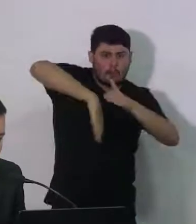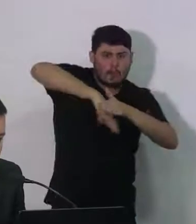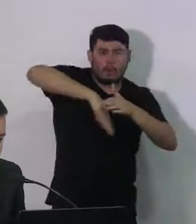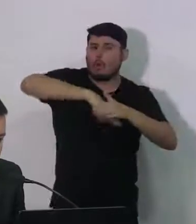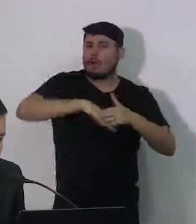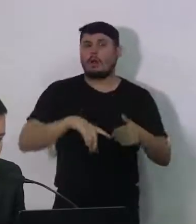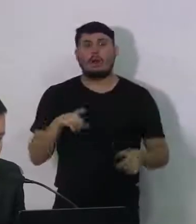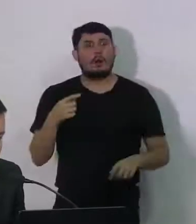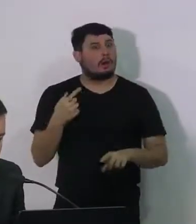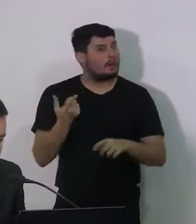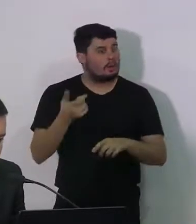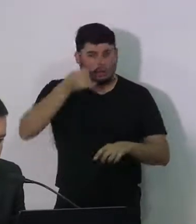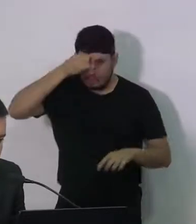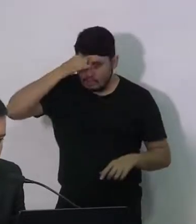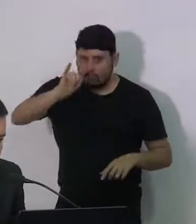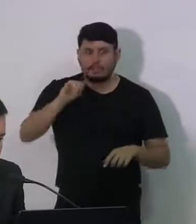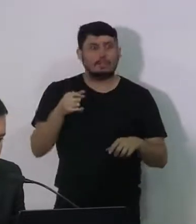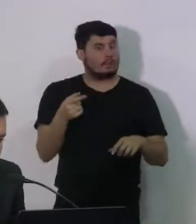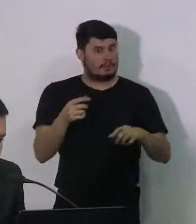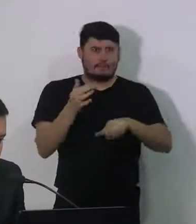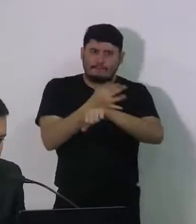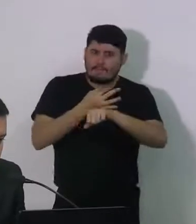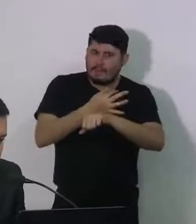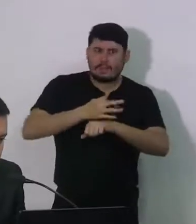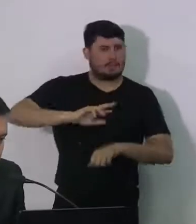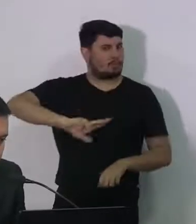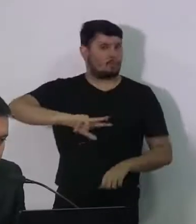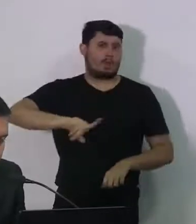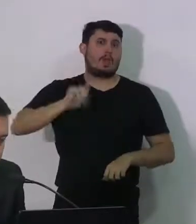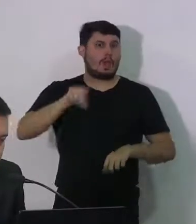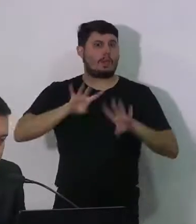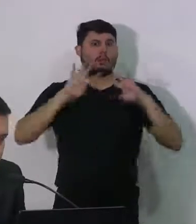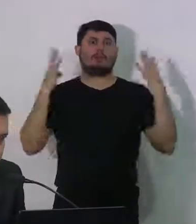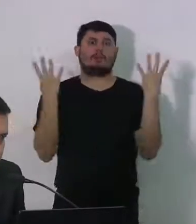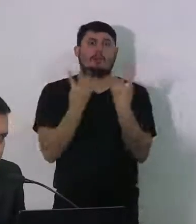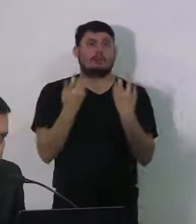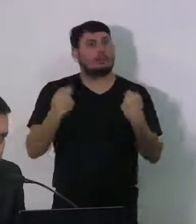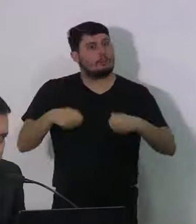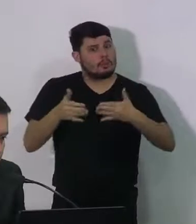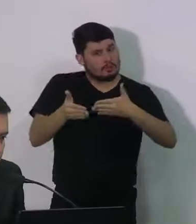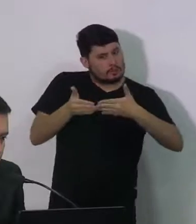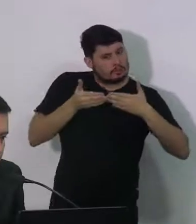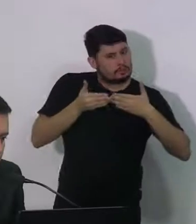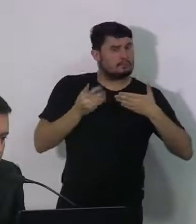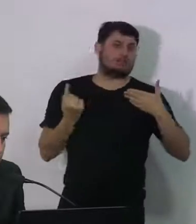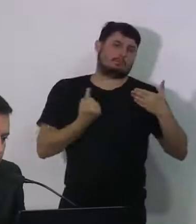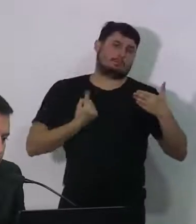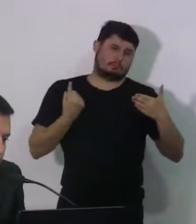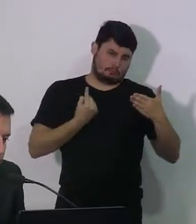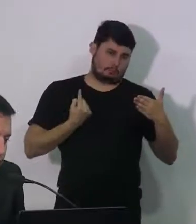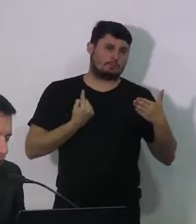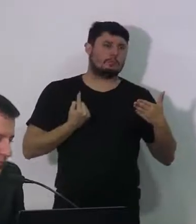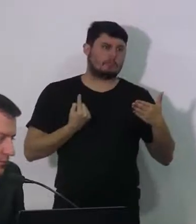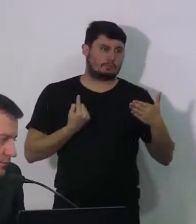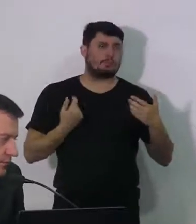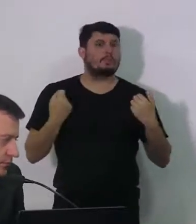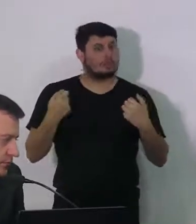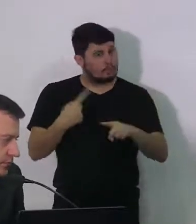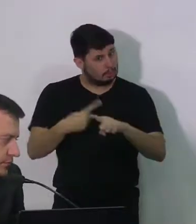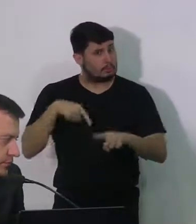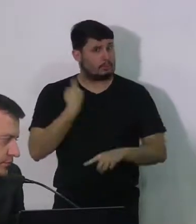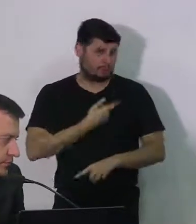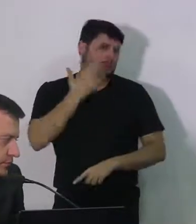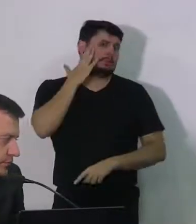Não é férias, gente. É quarentena. A gente precisa estar isolado. A gente precisa estar mais recluso, sabendo de todos os